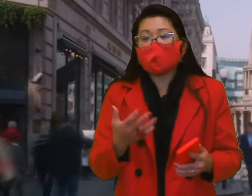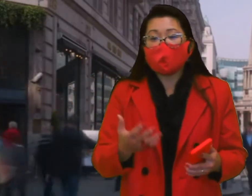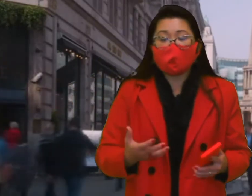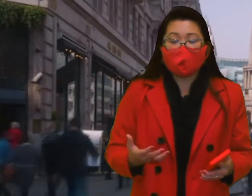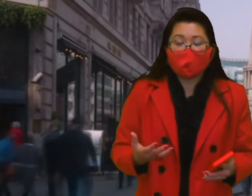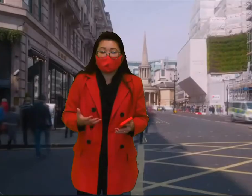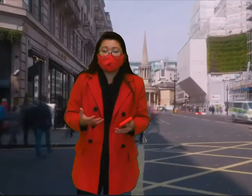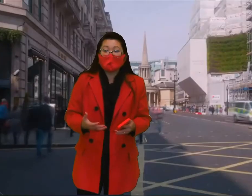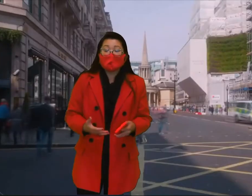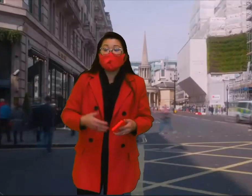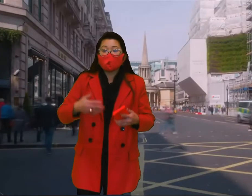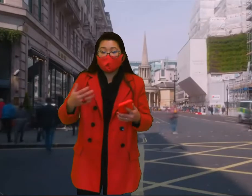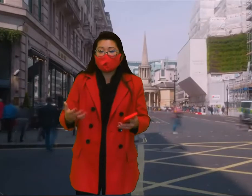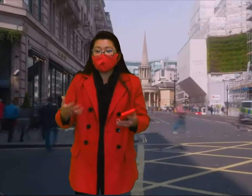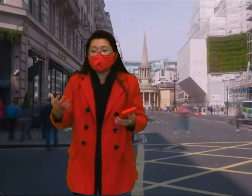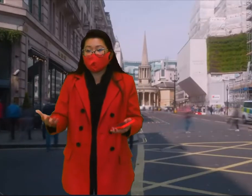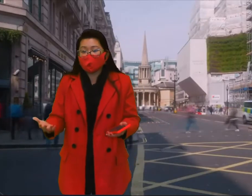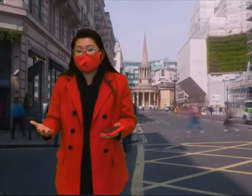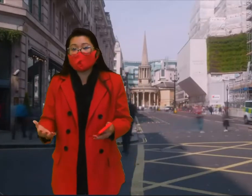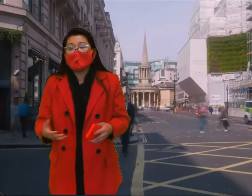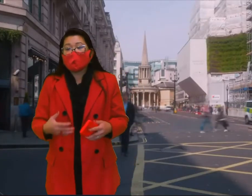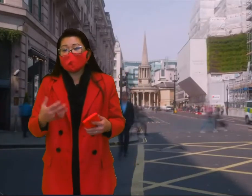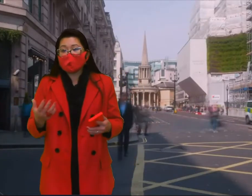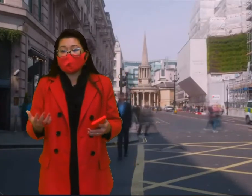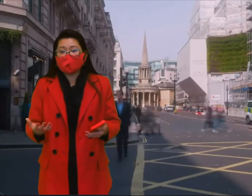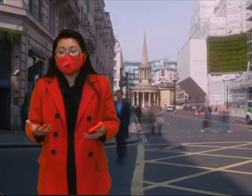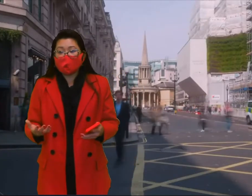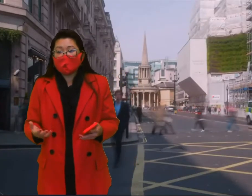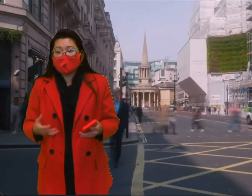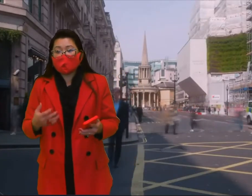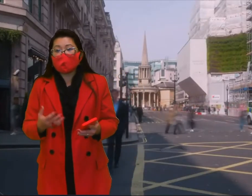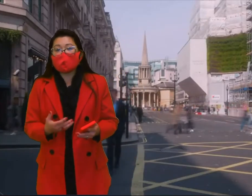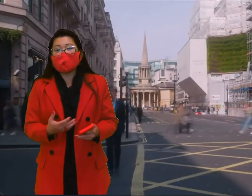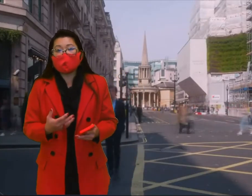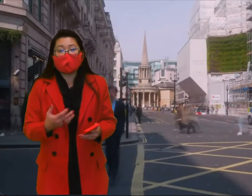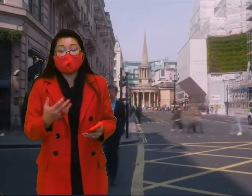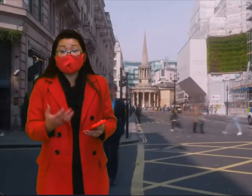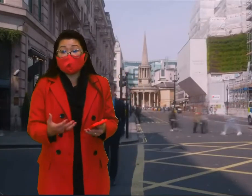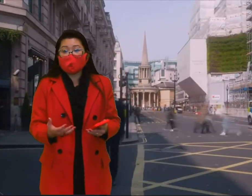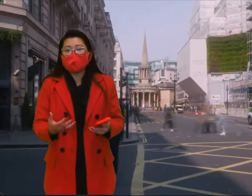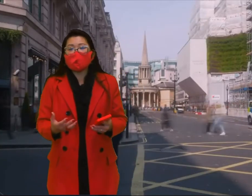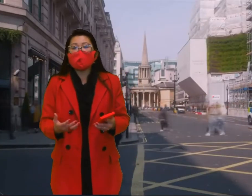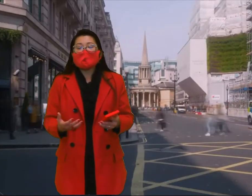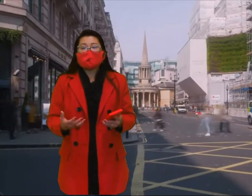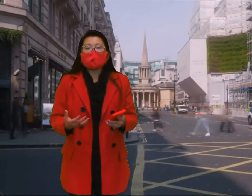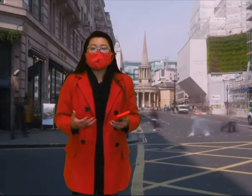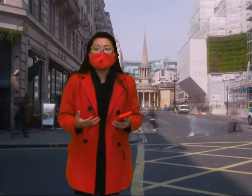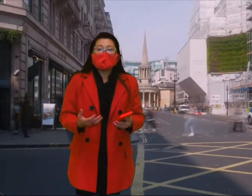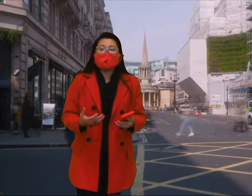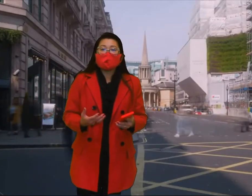aí contemplar, por mais uma vez, a educação inclusiva, pensando em